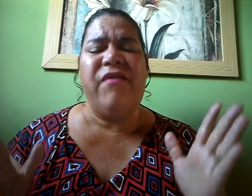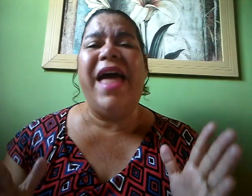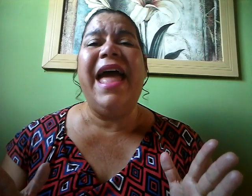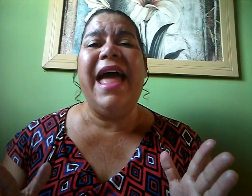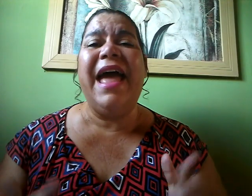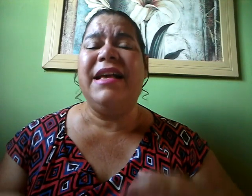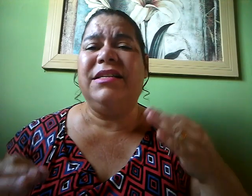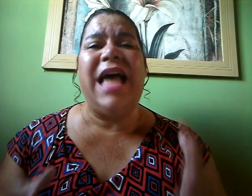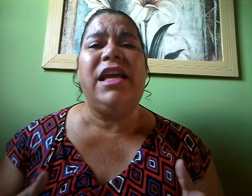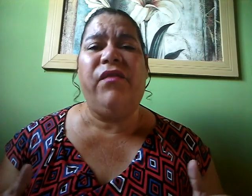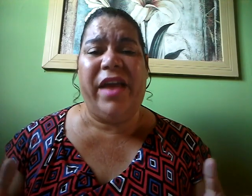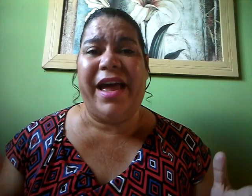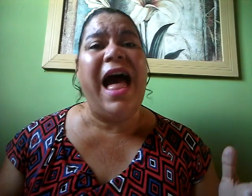vez Aqui ficar